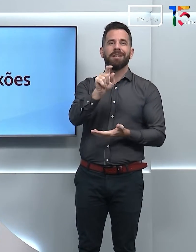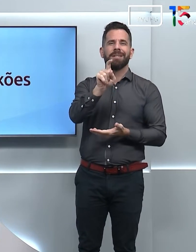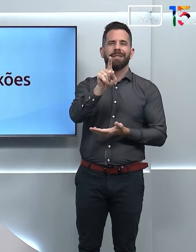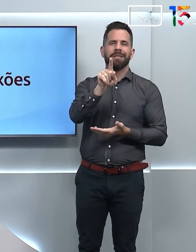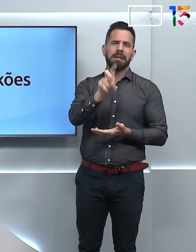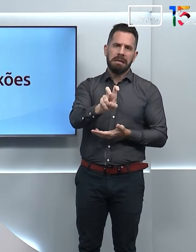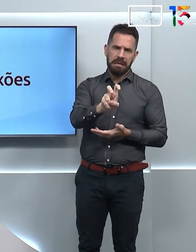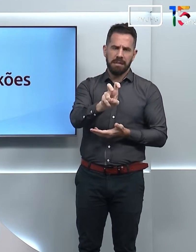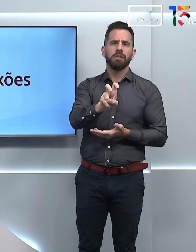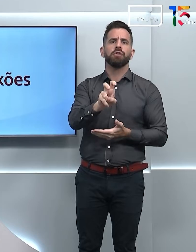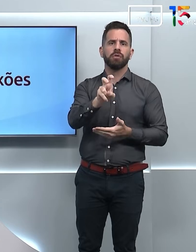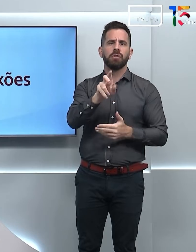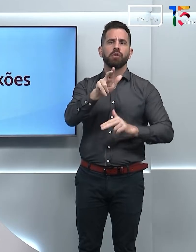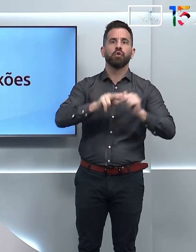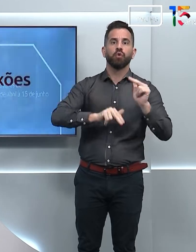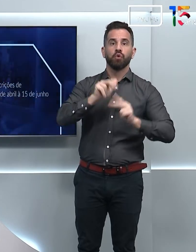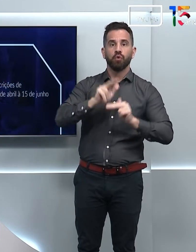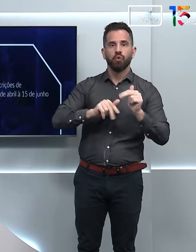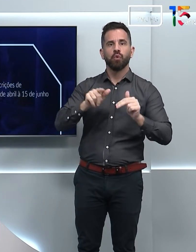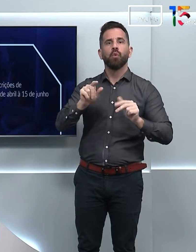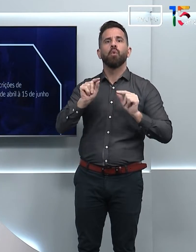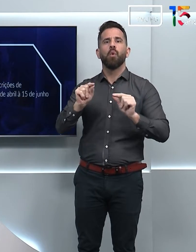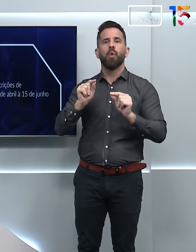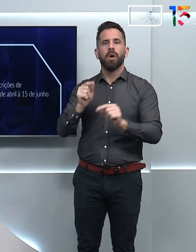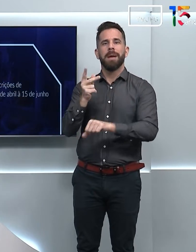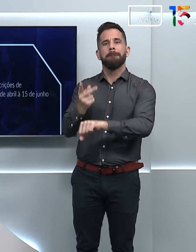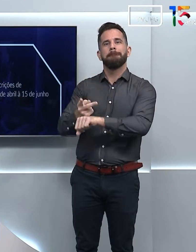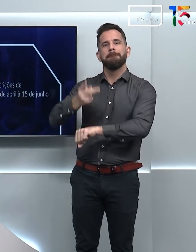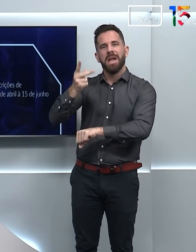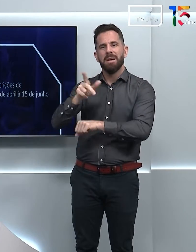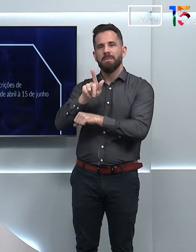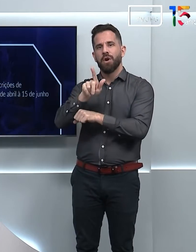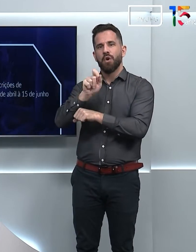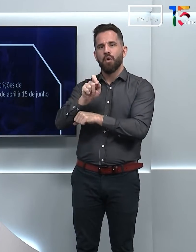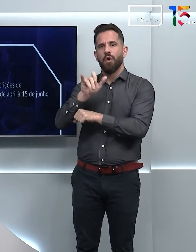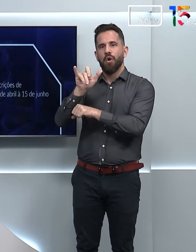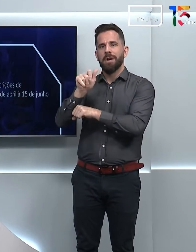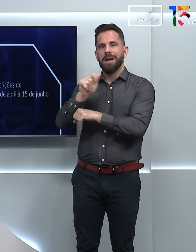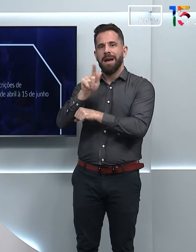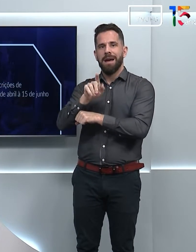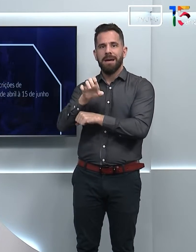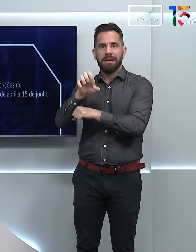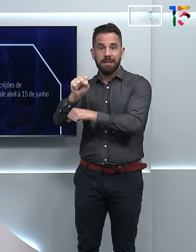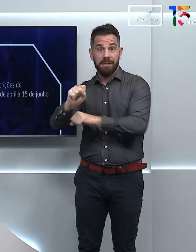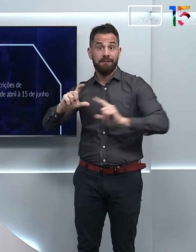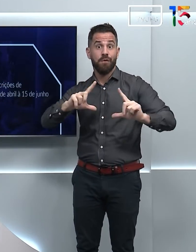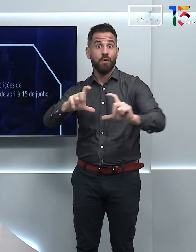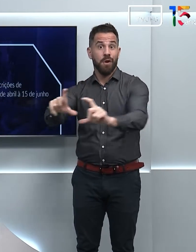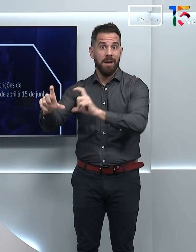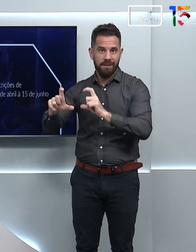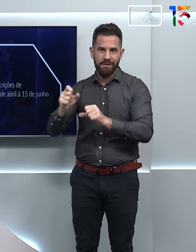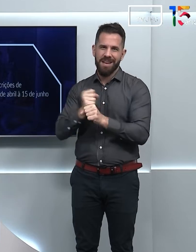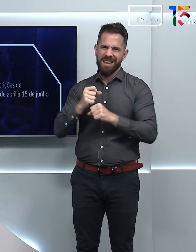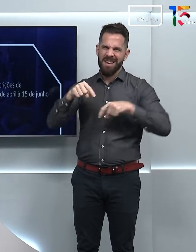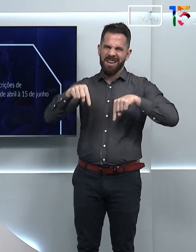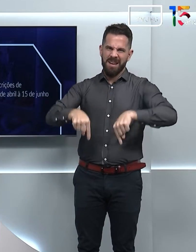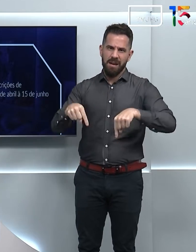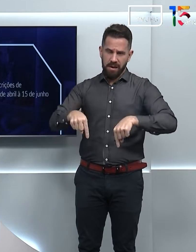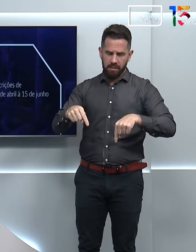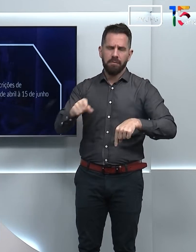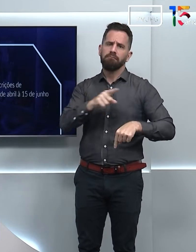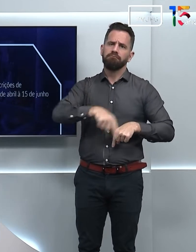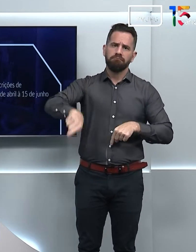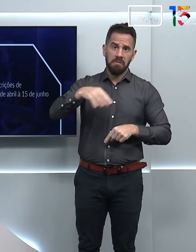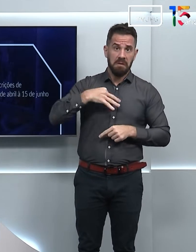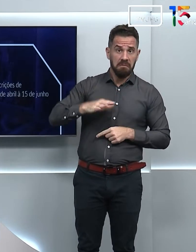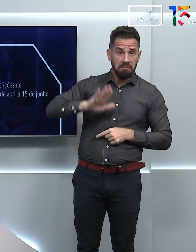Prêmio Goiáses de Fotografia 2024. Os candidatos podem se inscrever de forma gratuita pelo site que vai aparecer aqui na